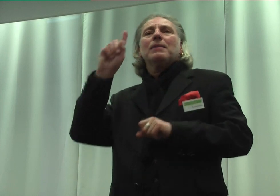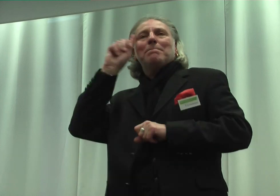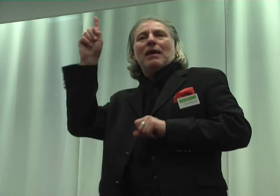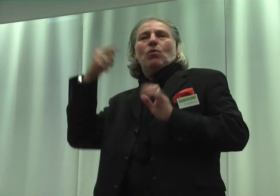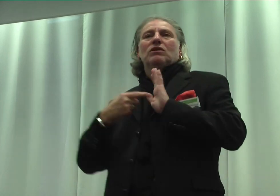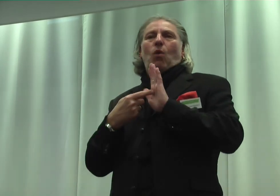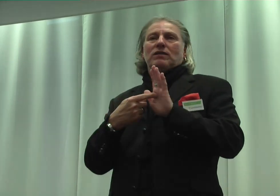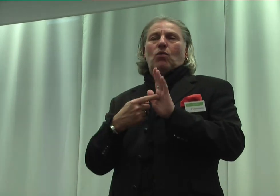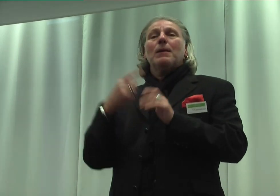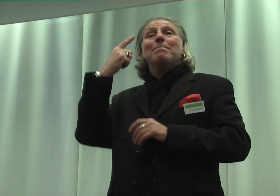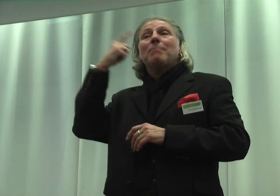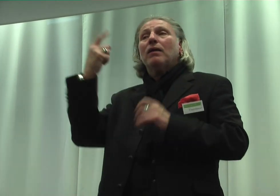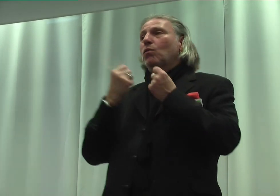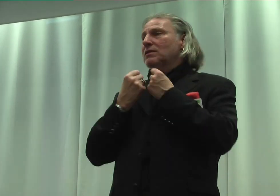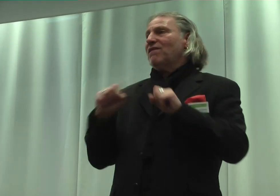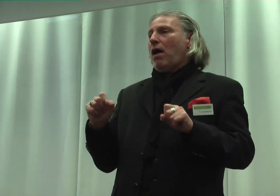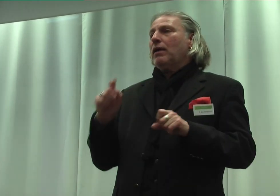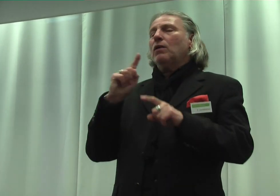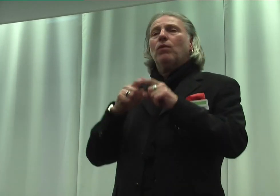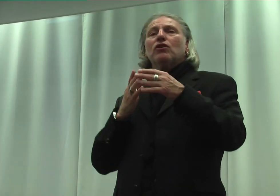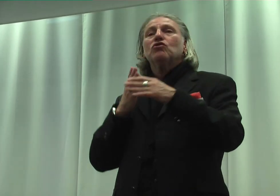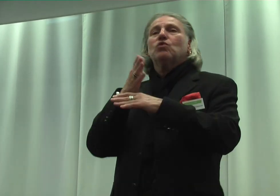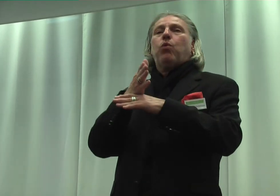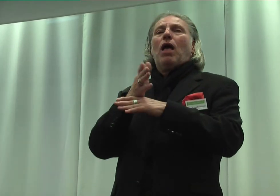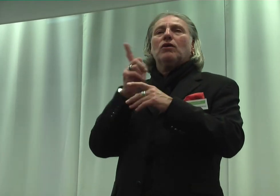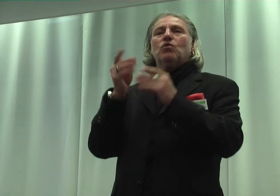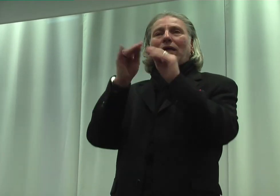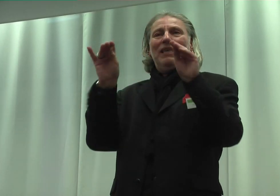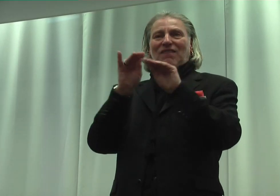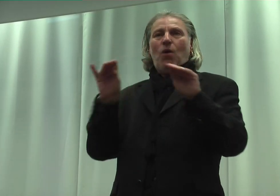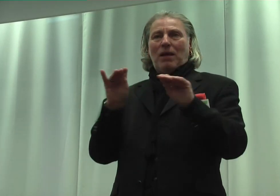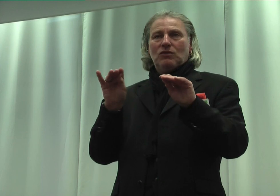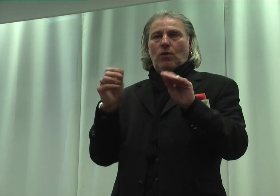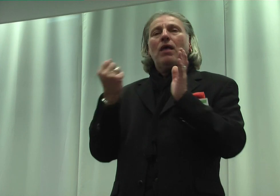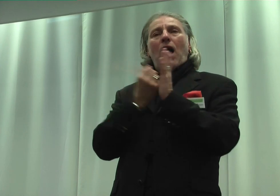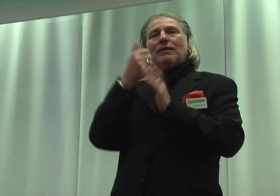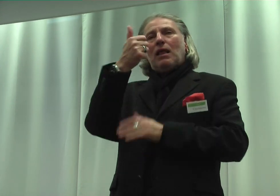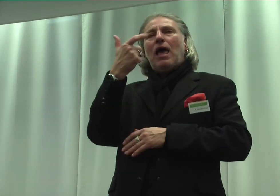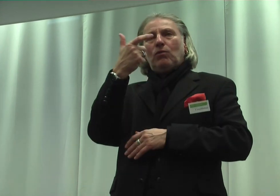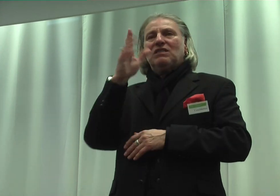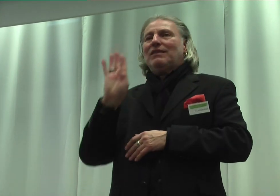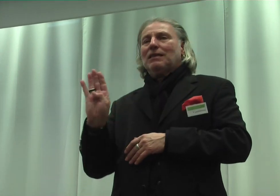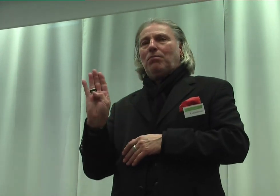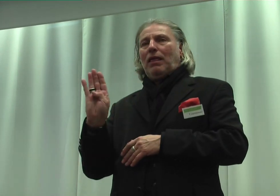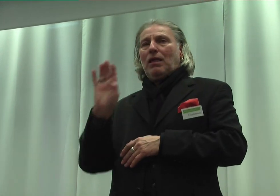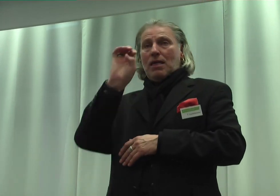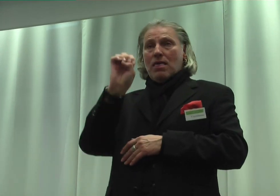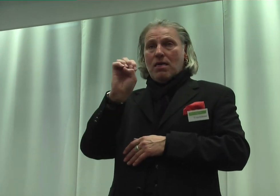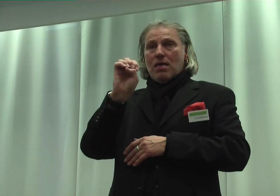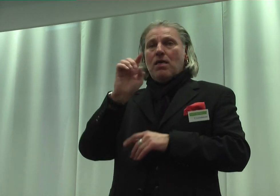Meinungsfreiheit und Zugang zu Informationen, Artikel 21 B, D und E,